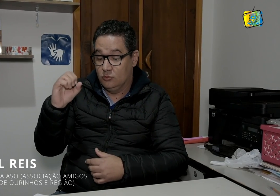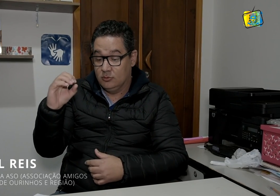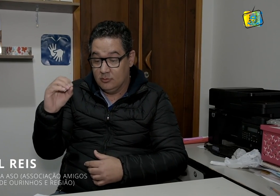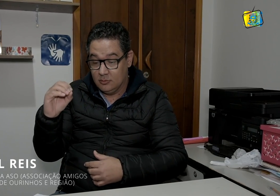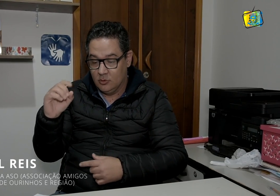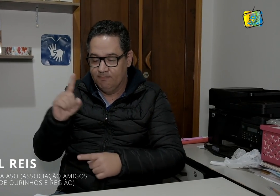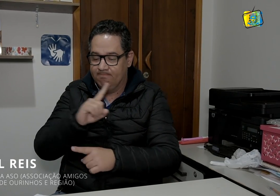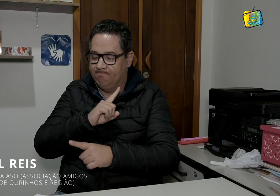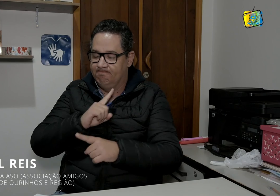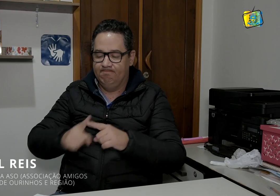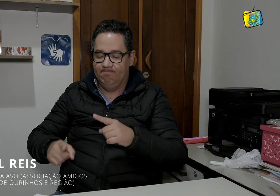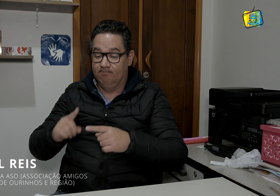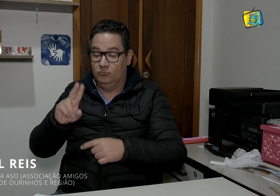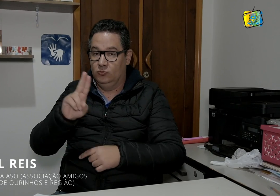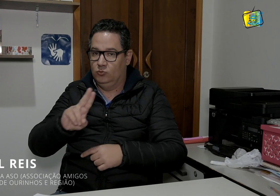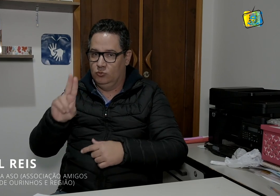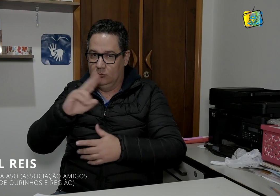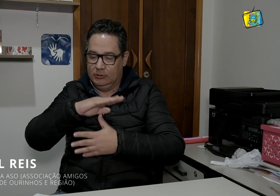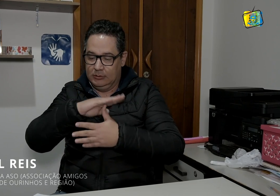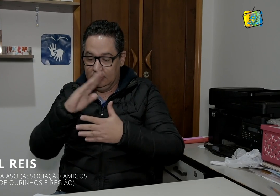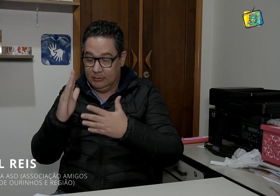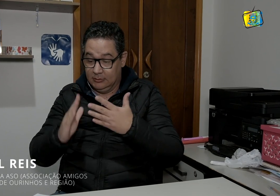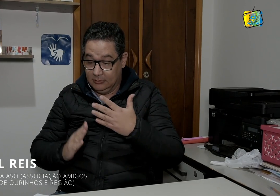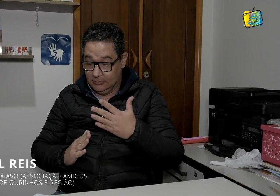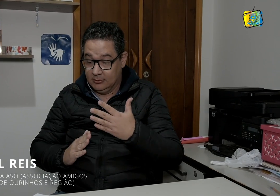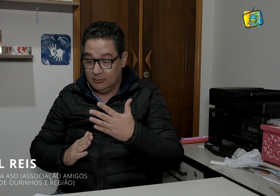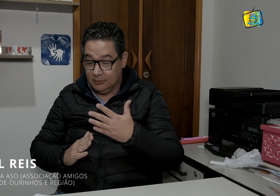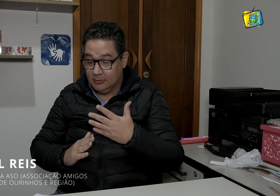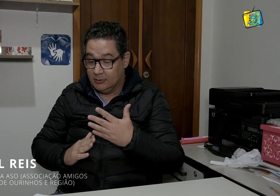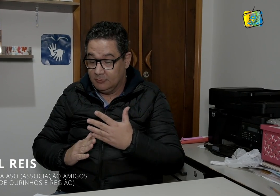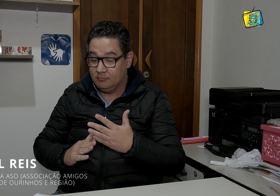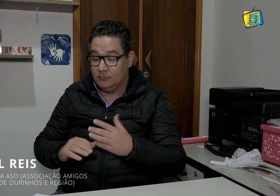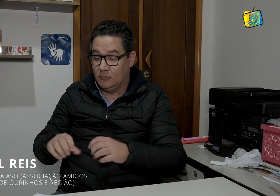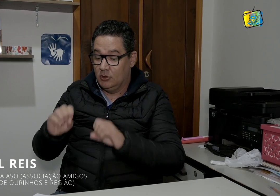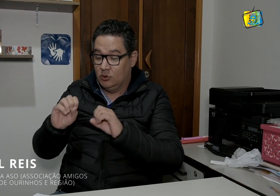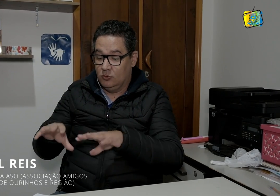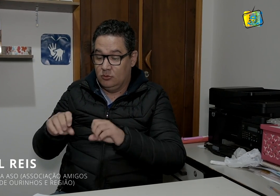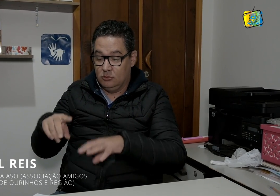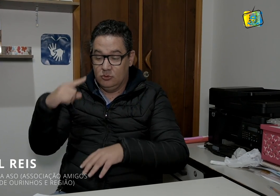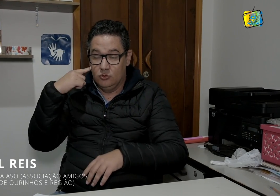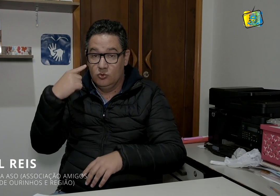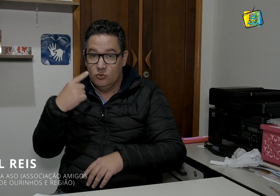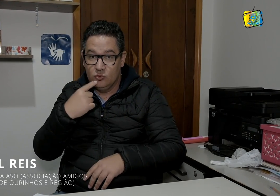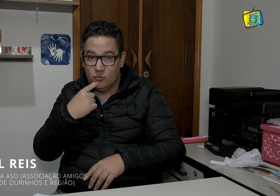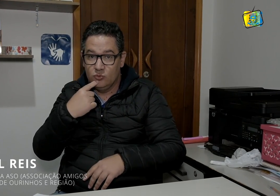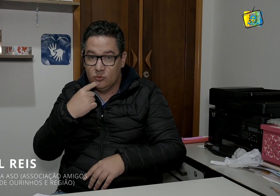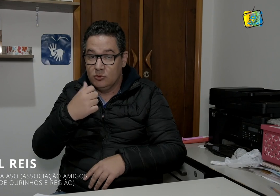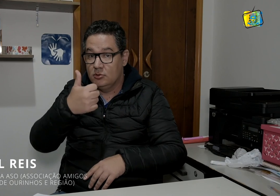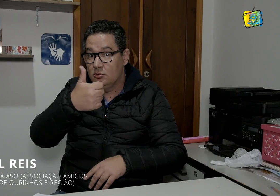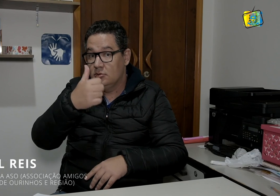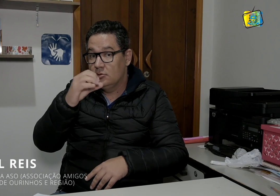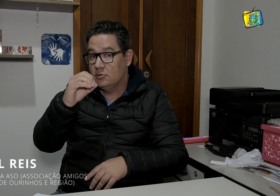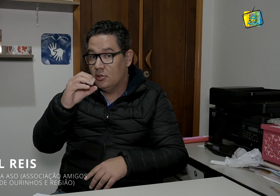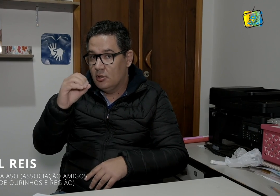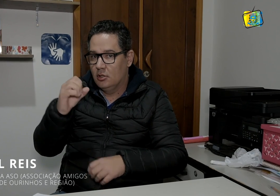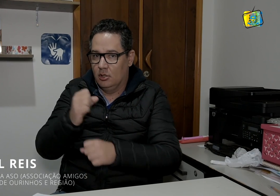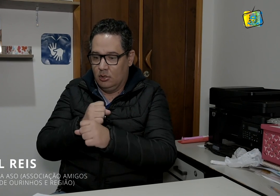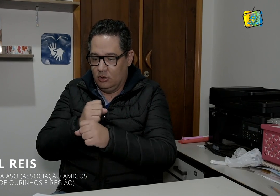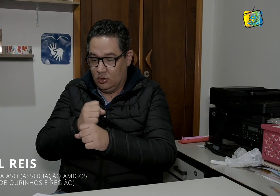setembro lembram o Congresso de Milão, em 1880, que proibiu o